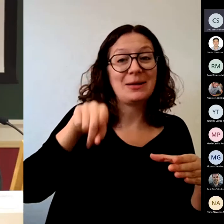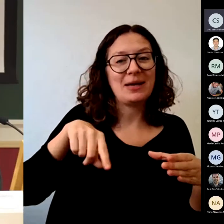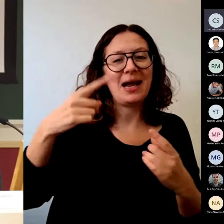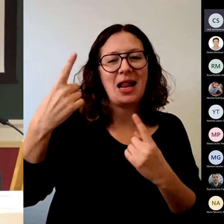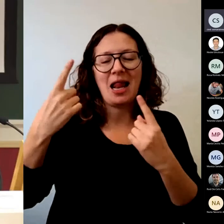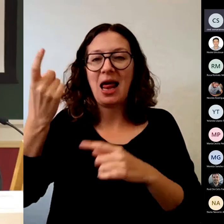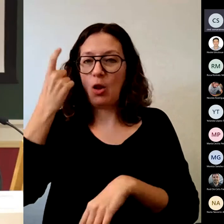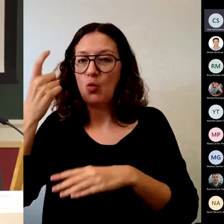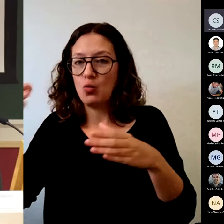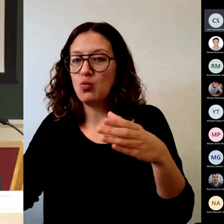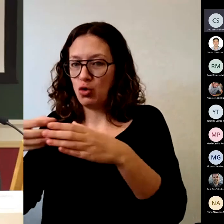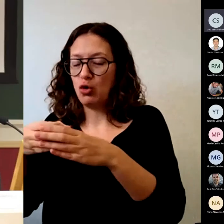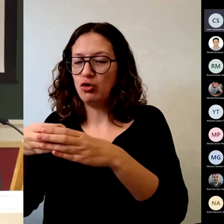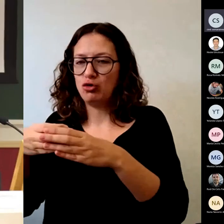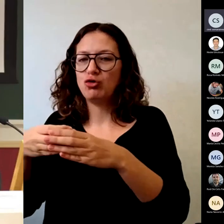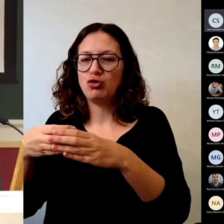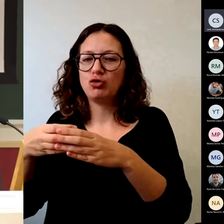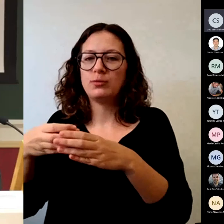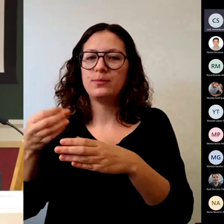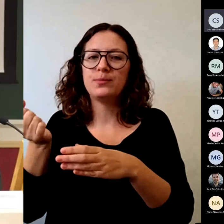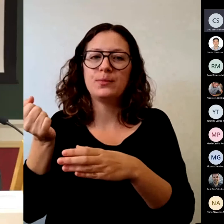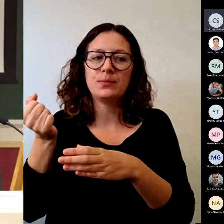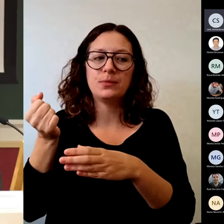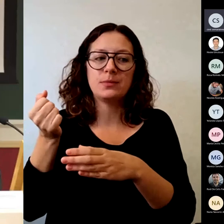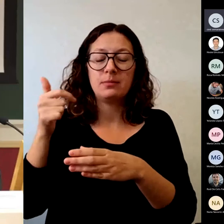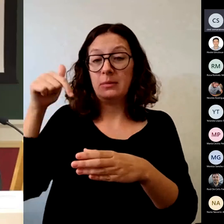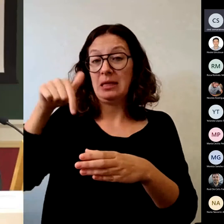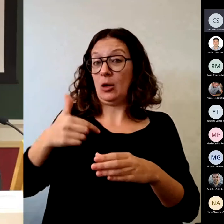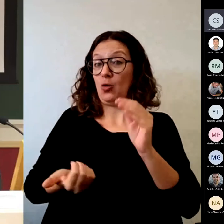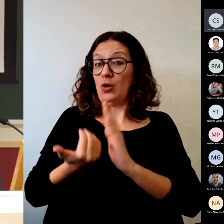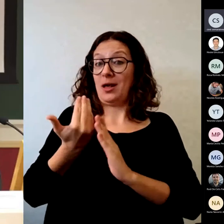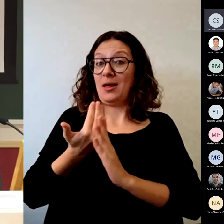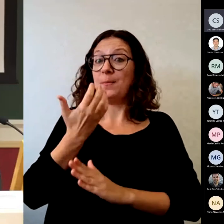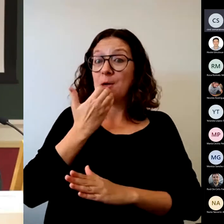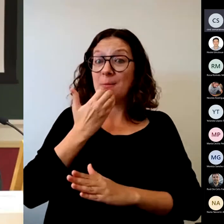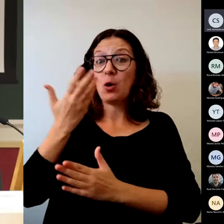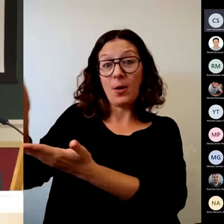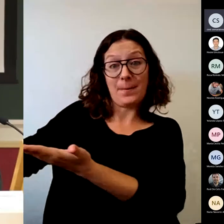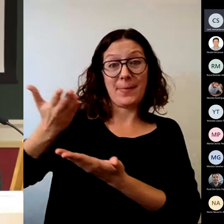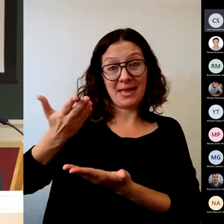que esta jornada se incorponen a los alumnos porque ellos tienen mucho que decir.